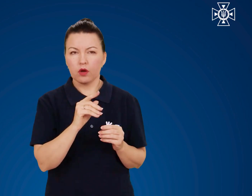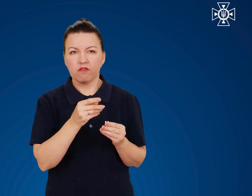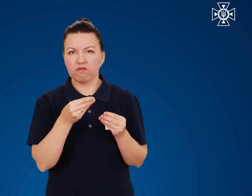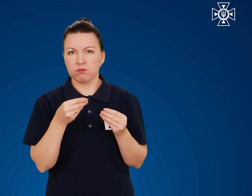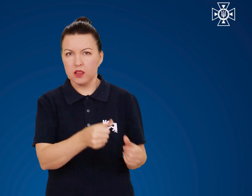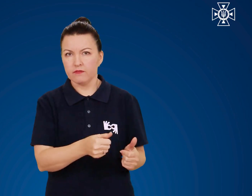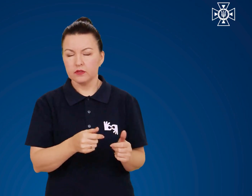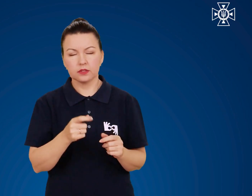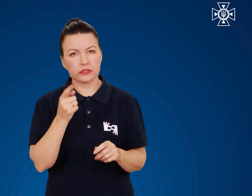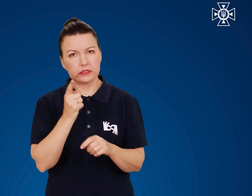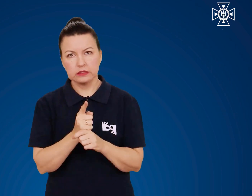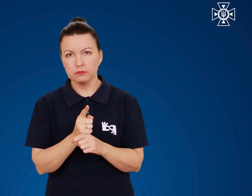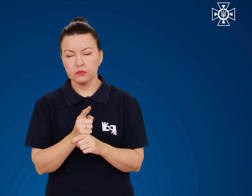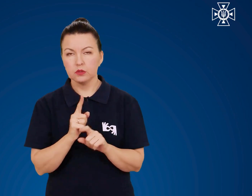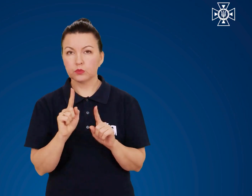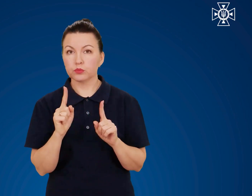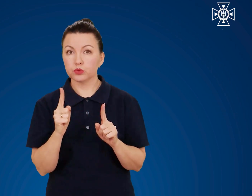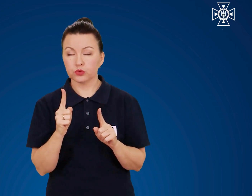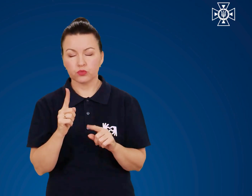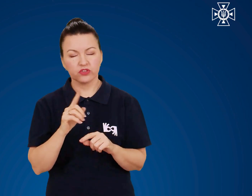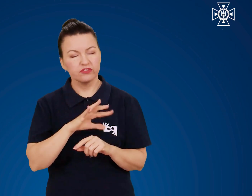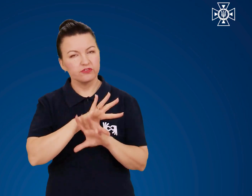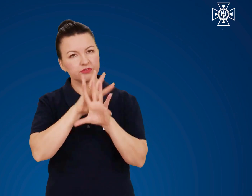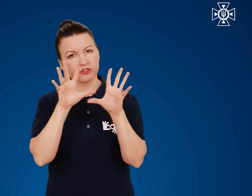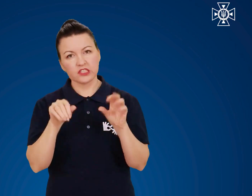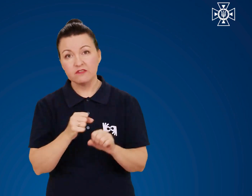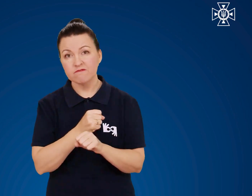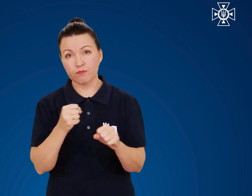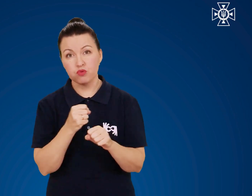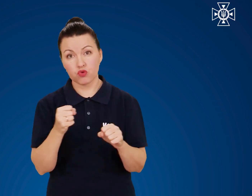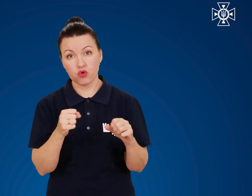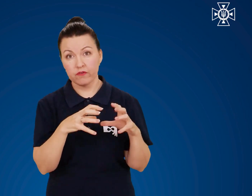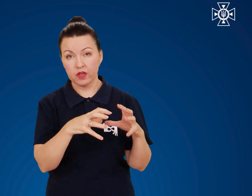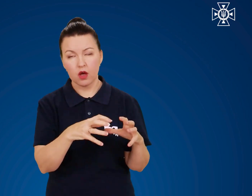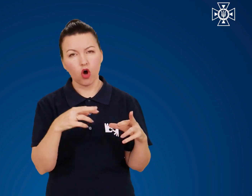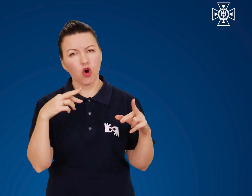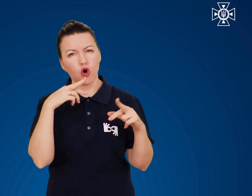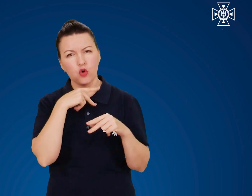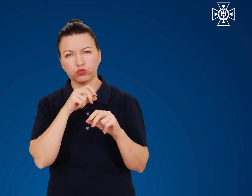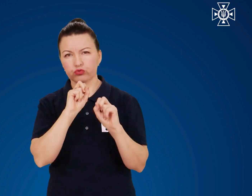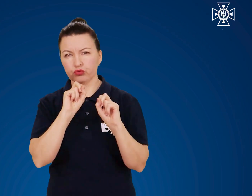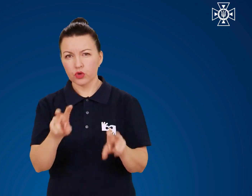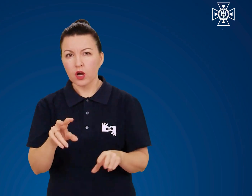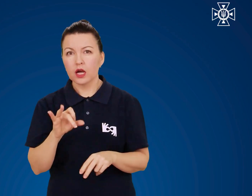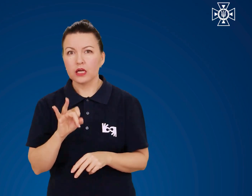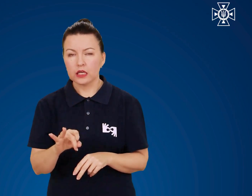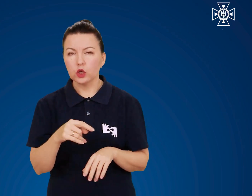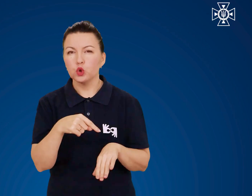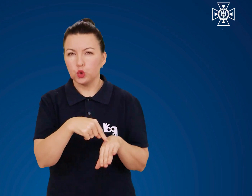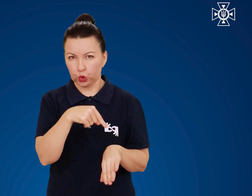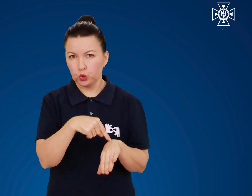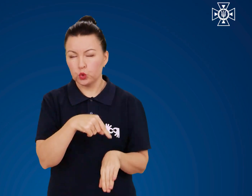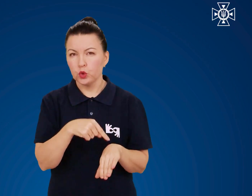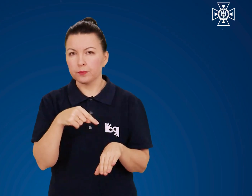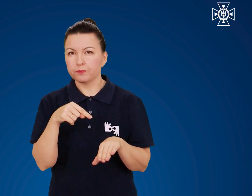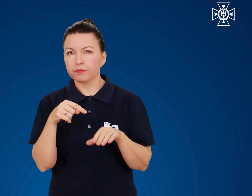механічний вплив, Адже практично усі вибухові речовини отруйні та чутливі до